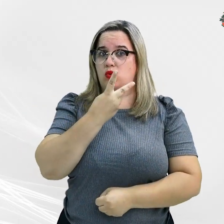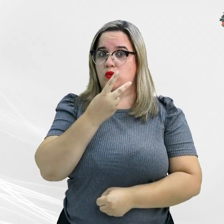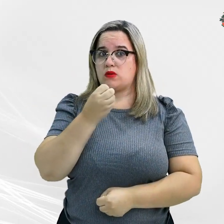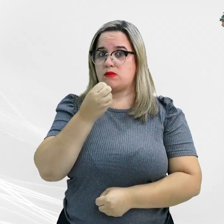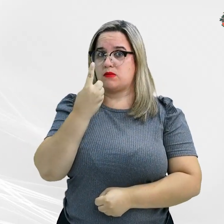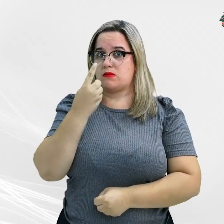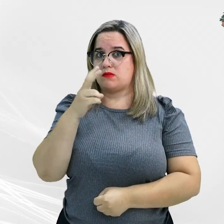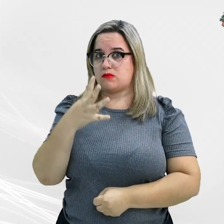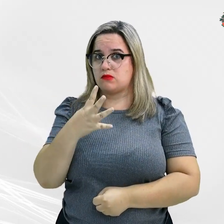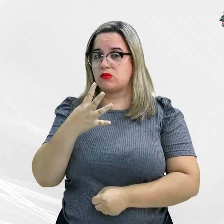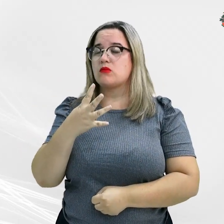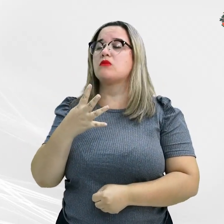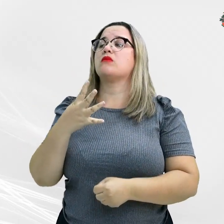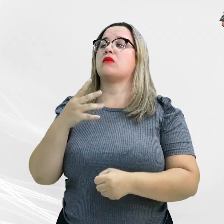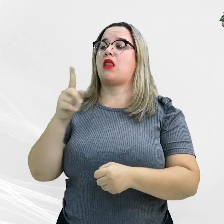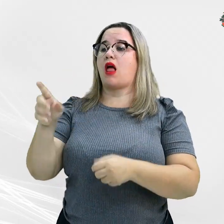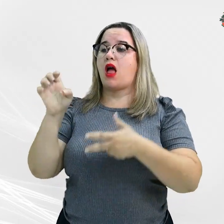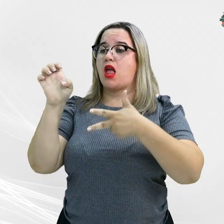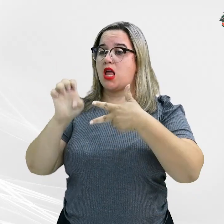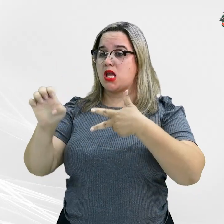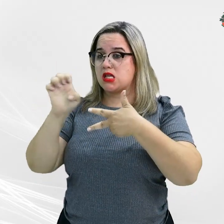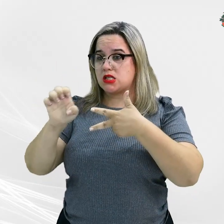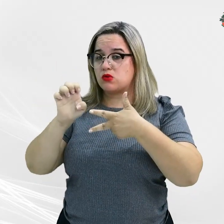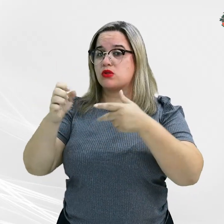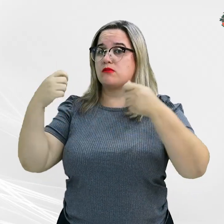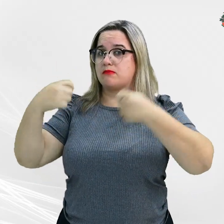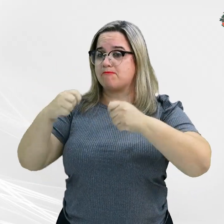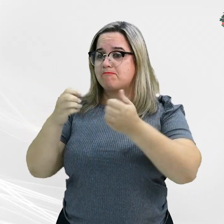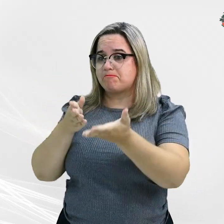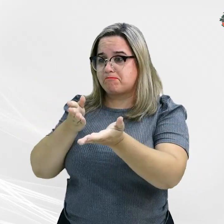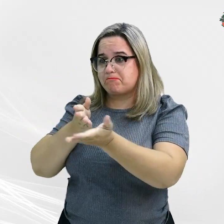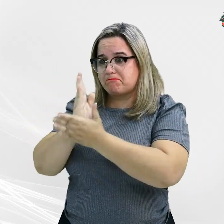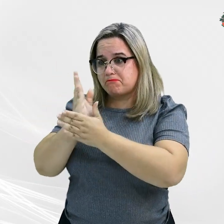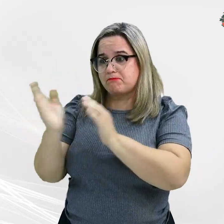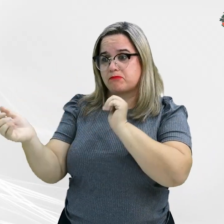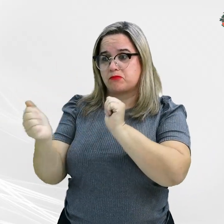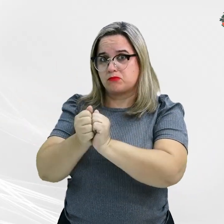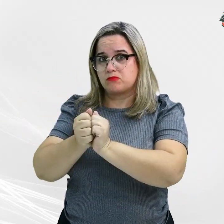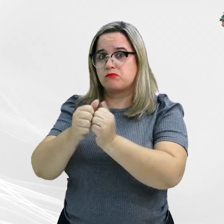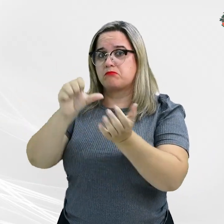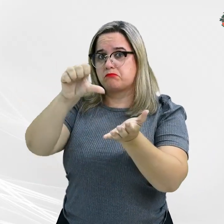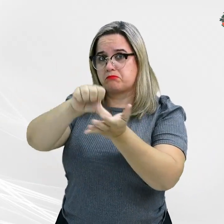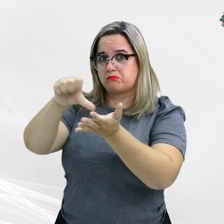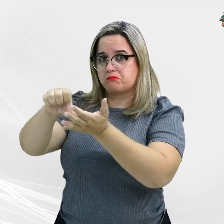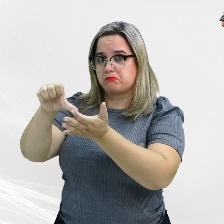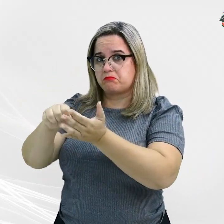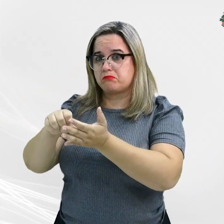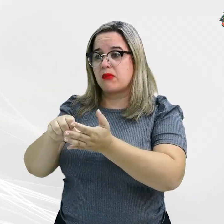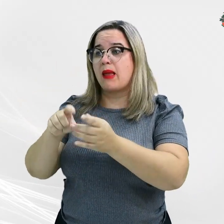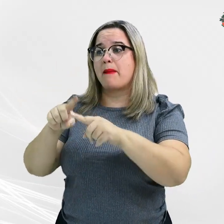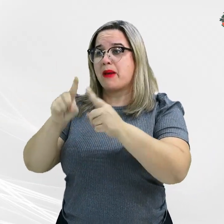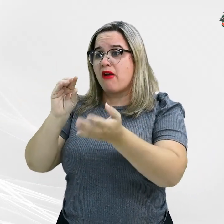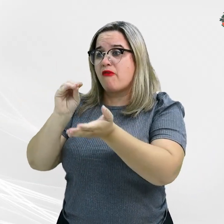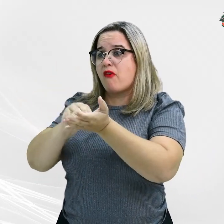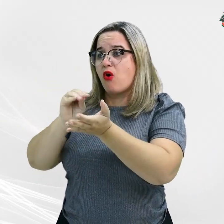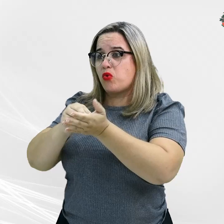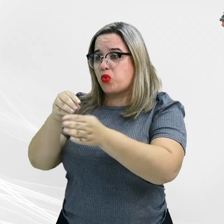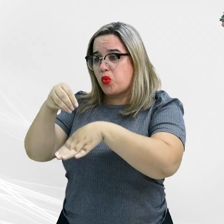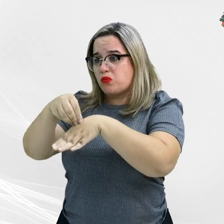Executivo Municipal a aprovação dos projetos junto aos órgãos competentes, mas que não havia sido consultada. Assim, na época,